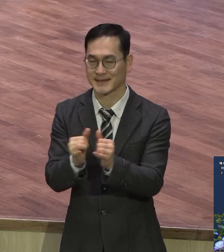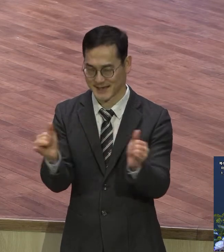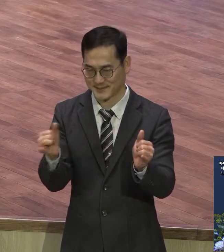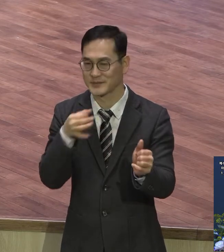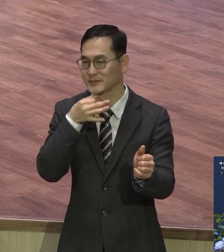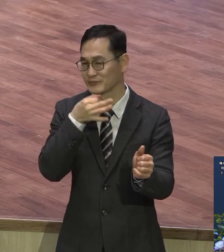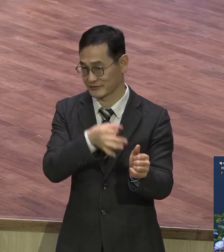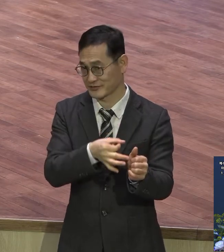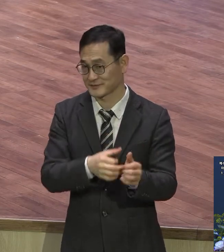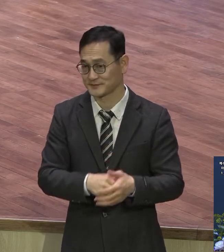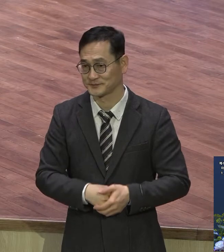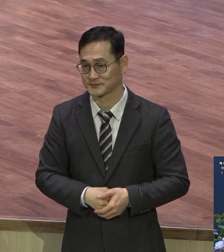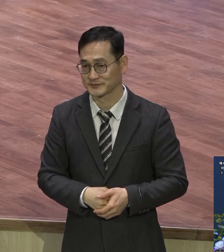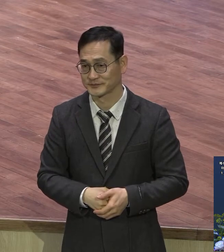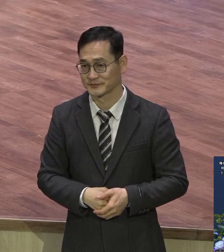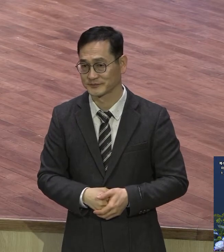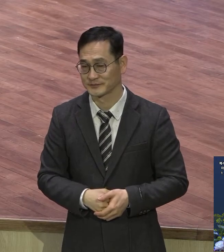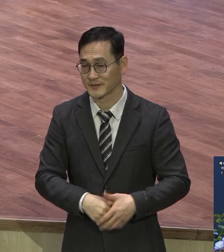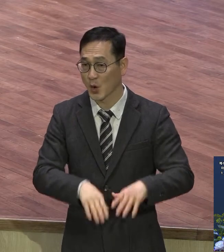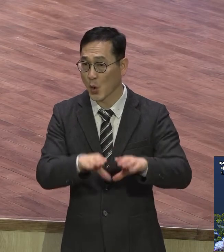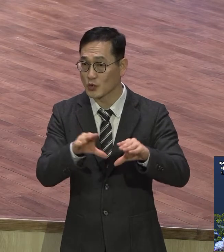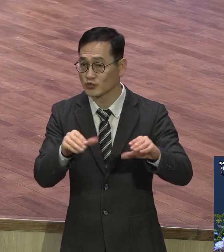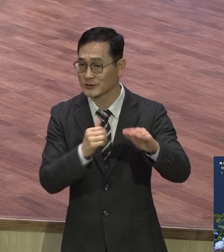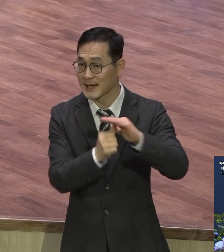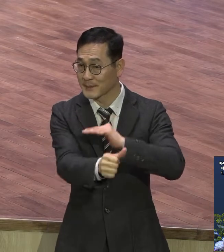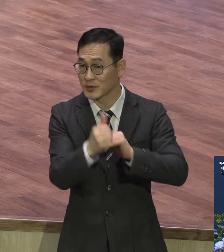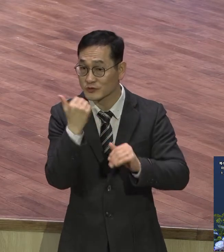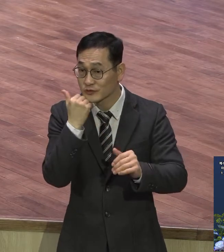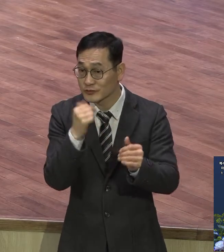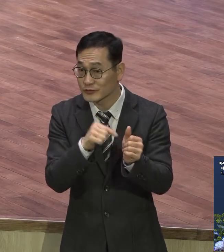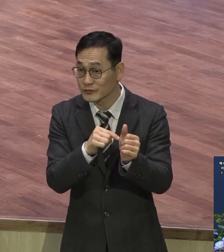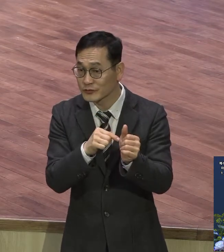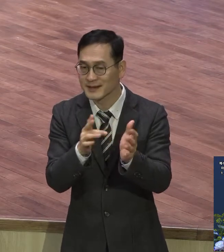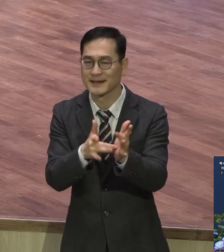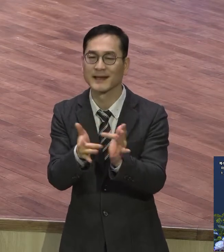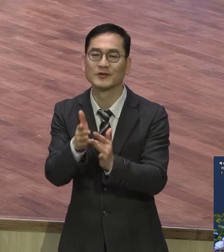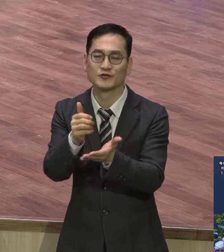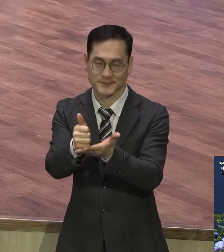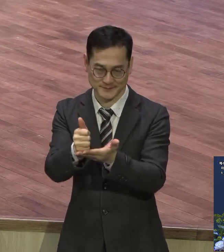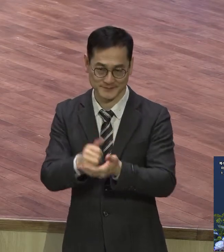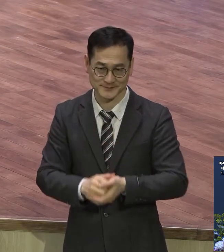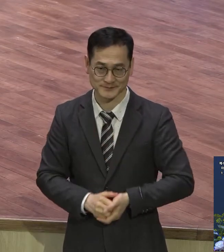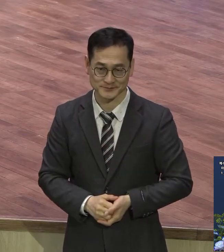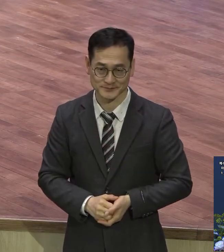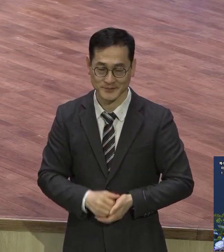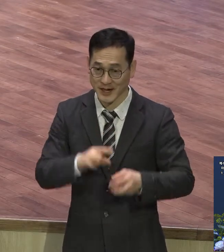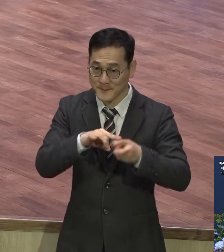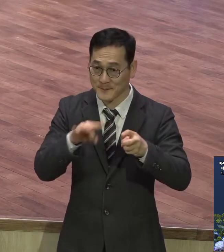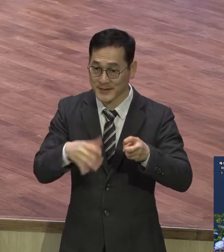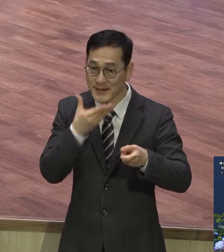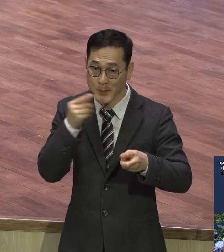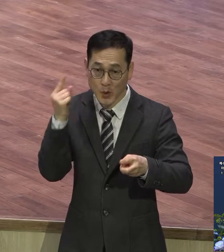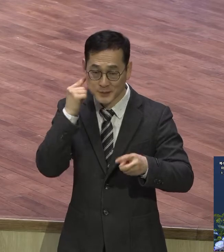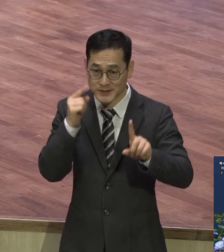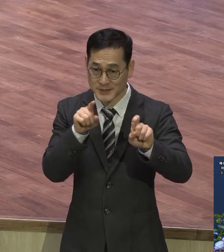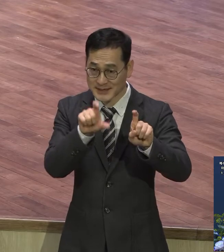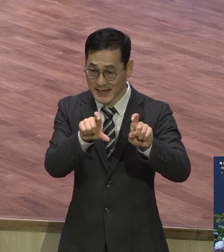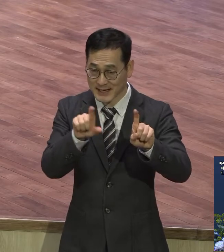온유함의 대명사가 누구예요 예수님이십니다 마태문 11장 29절에 보면 예수님께서